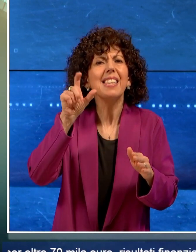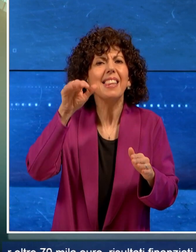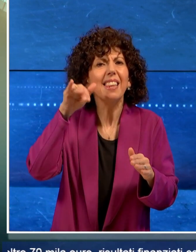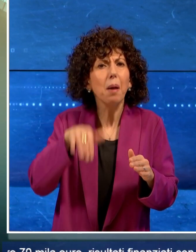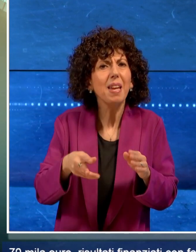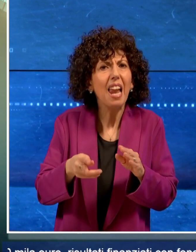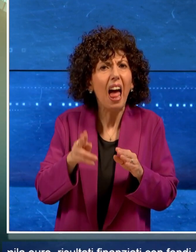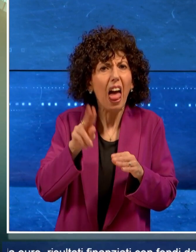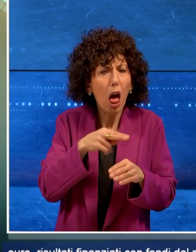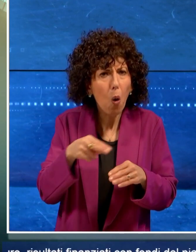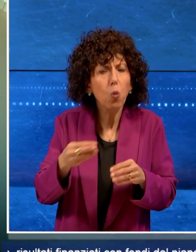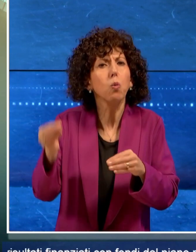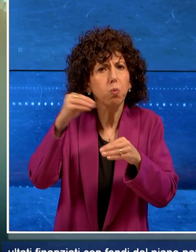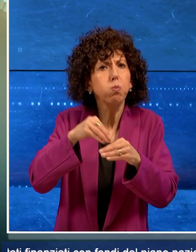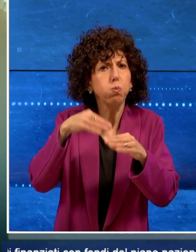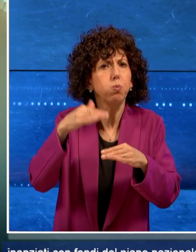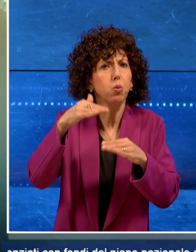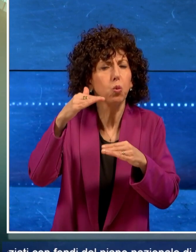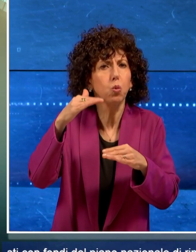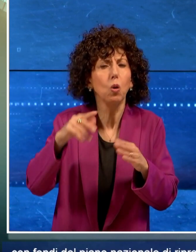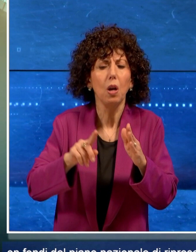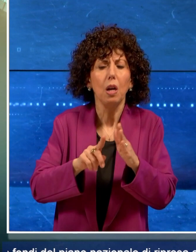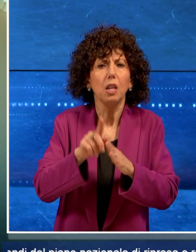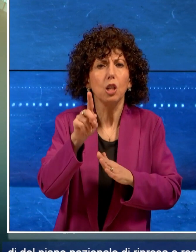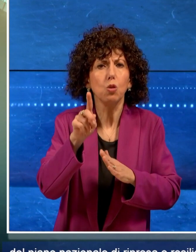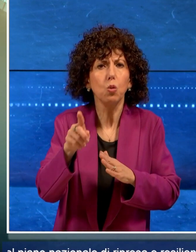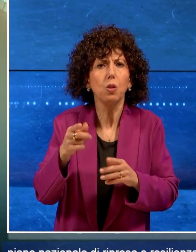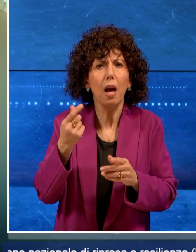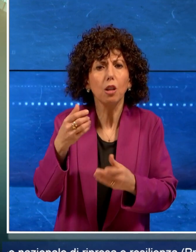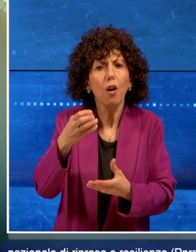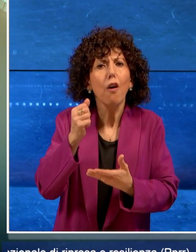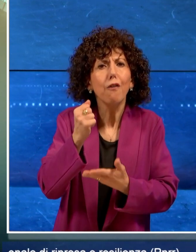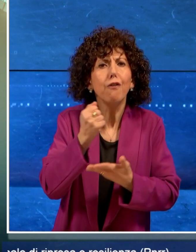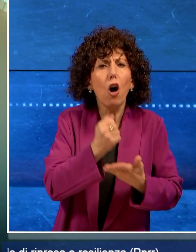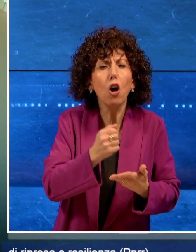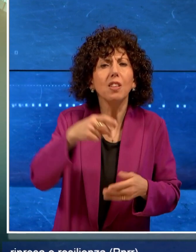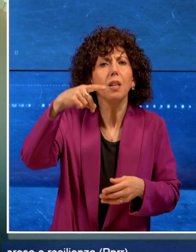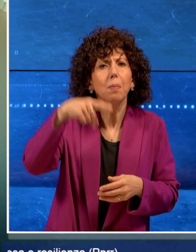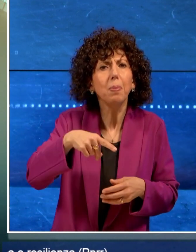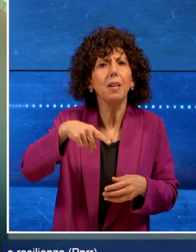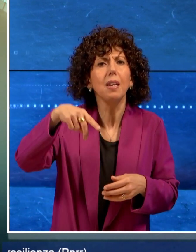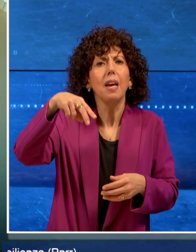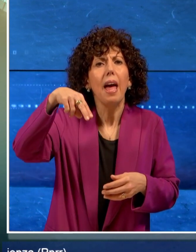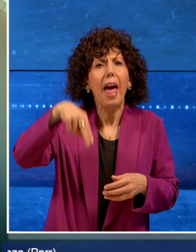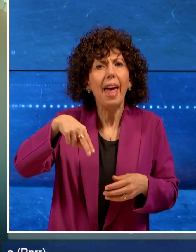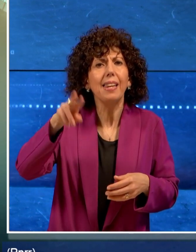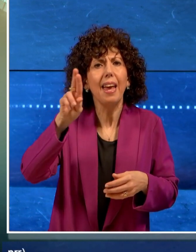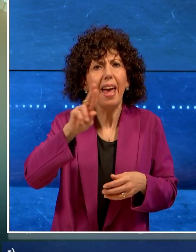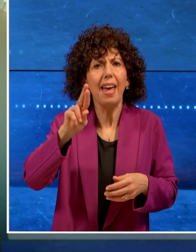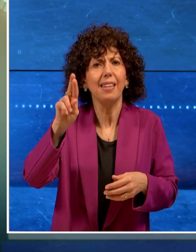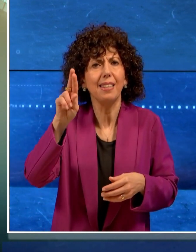mila euro. Risultati finanziati con fondi del Piano Nazionale di